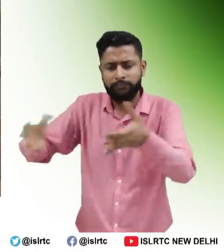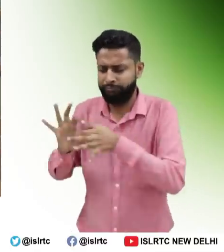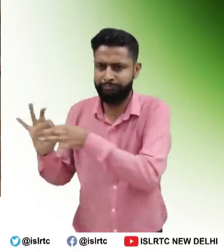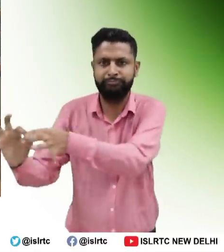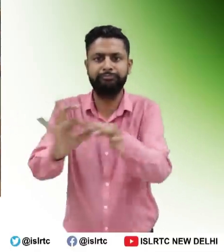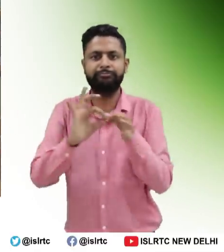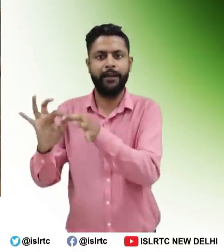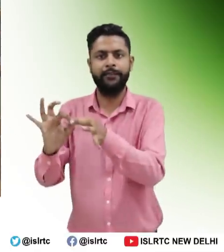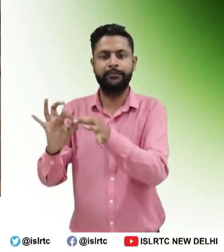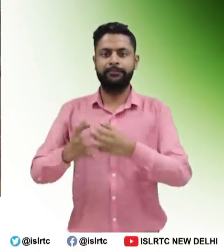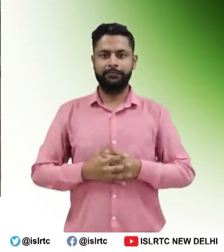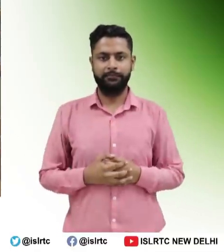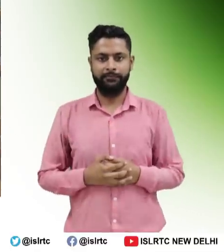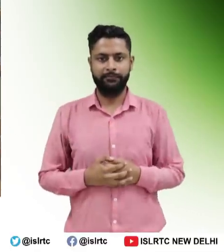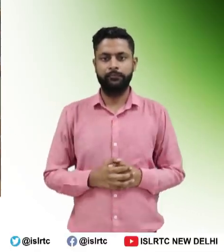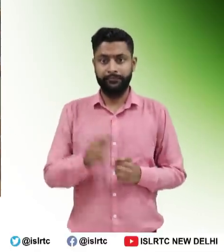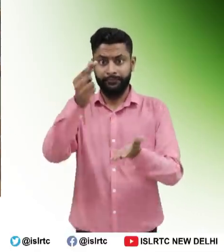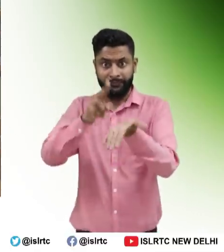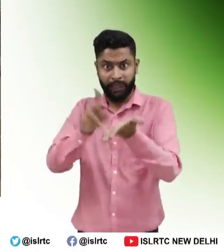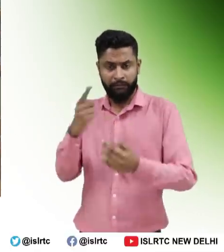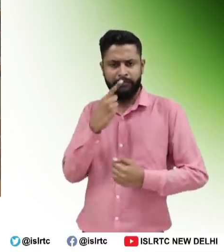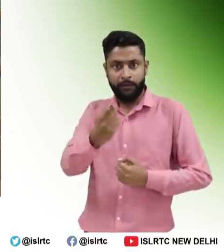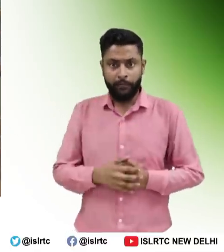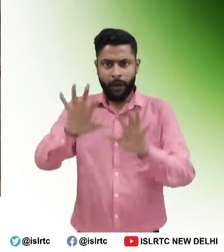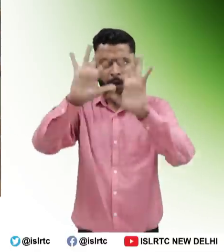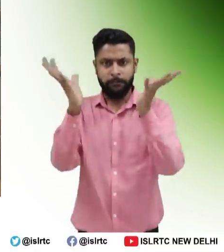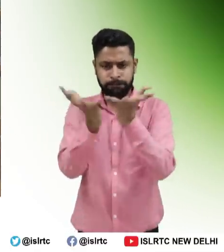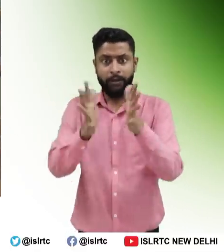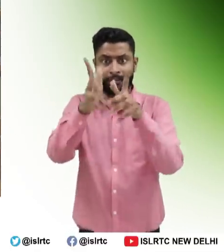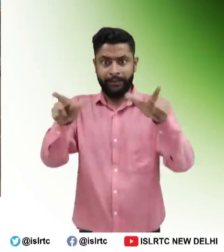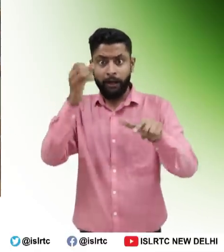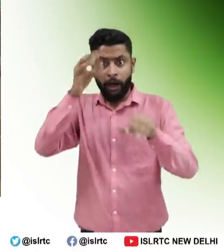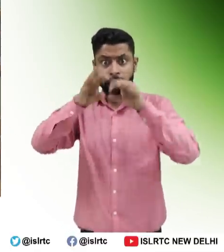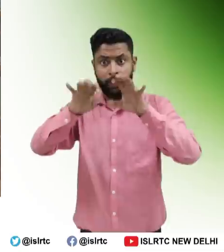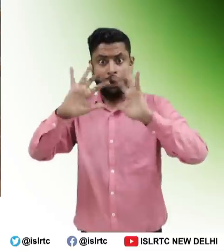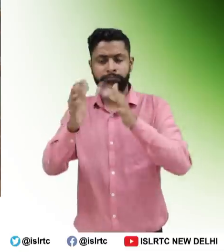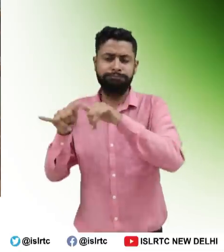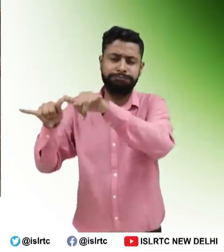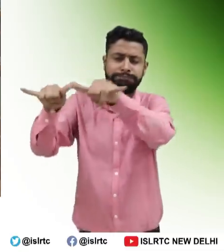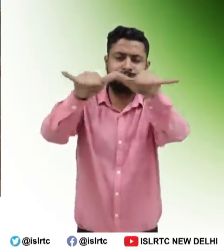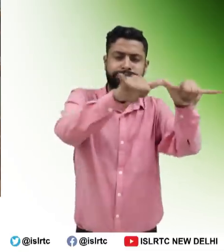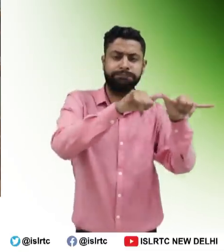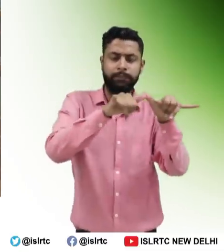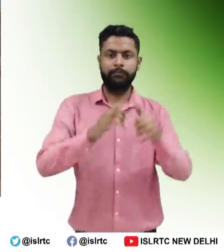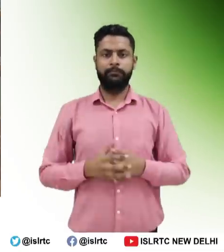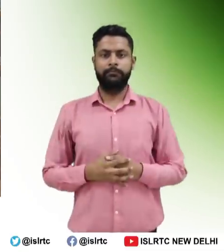प्रचार प्रशार को बल मिला है इस वहल से भारत में भी मुख बधिर व्यक्तियों के